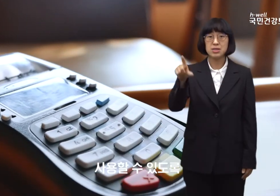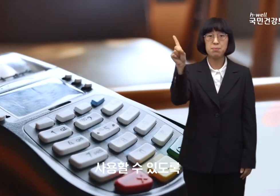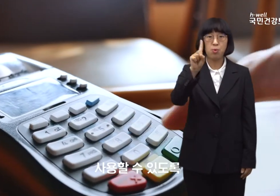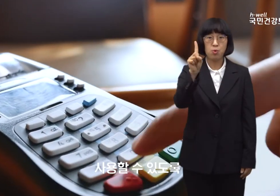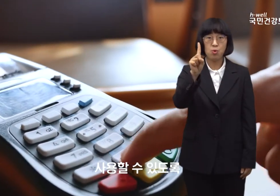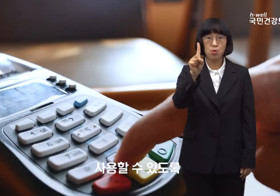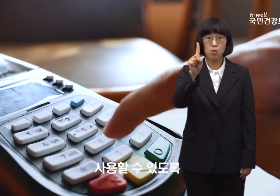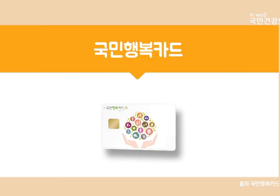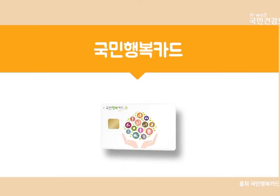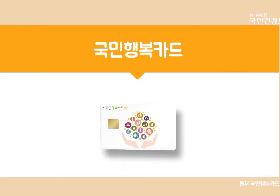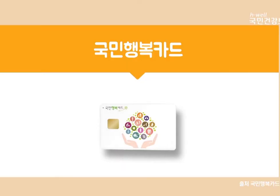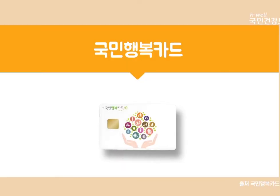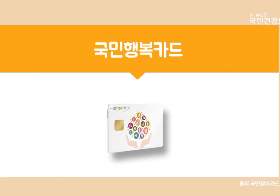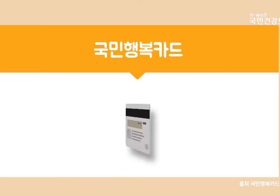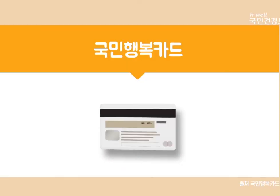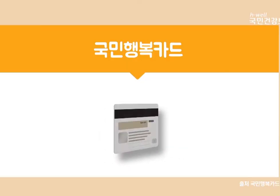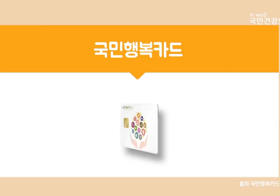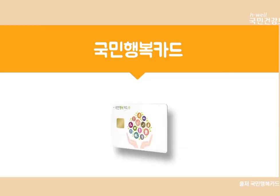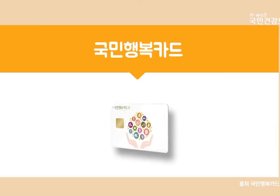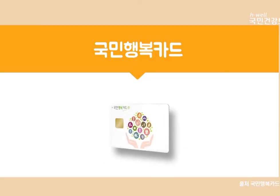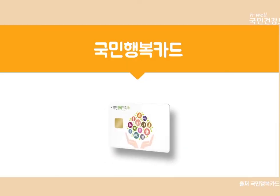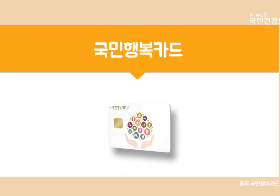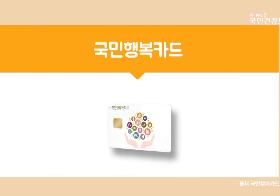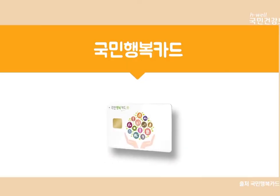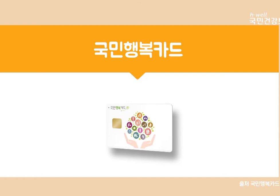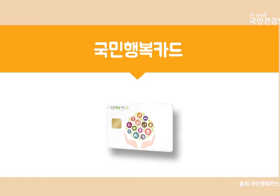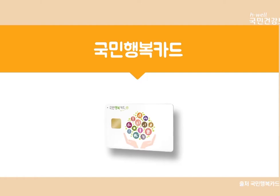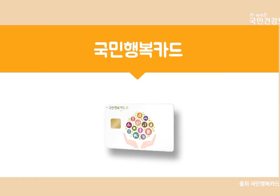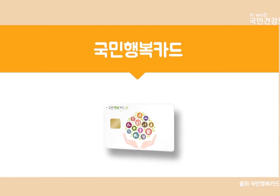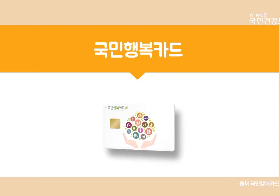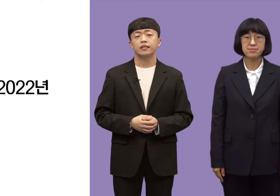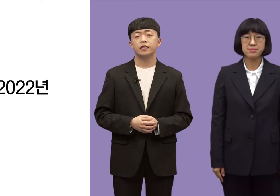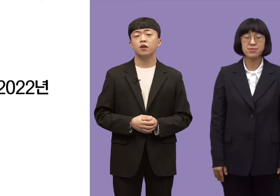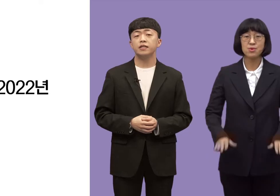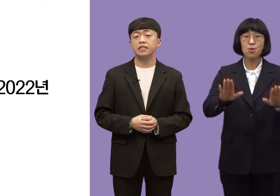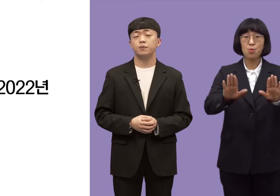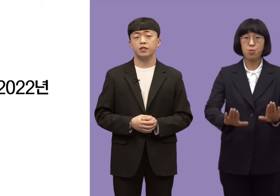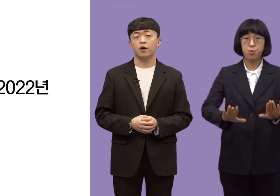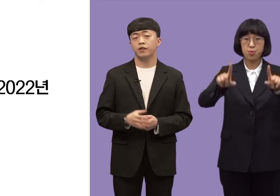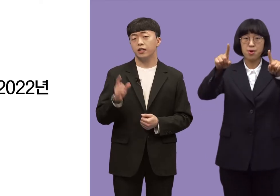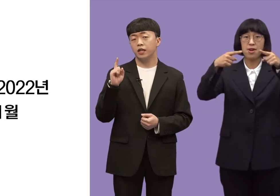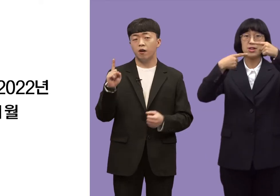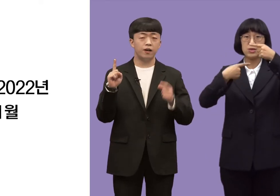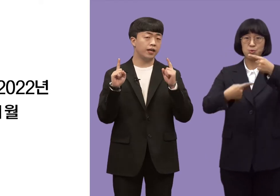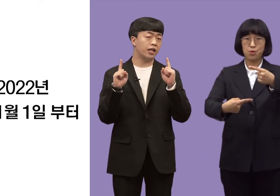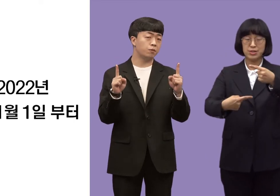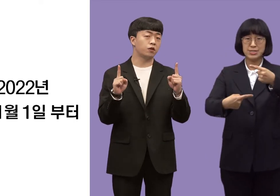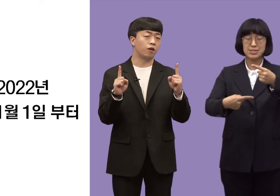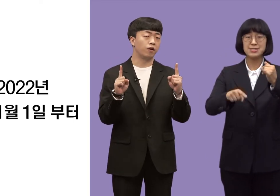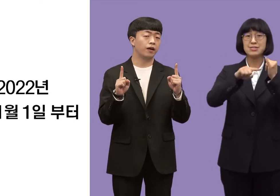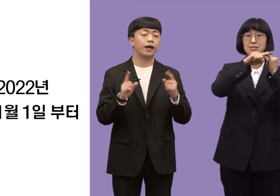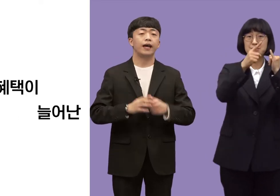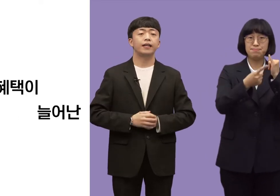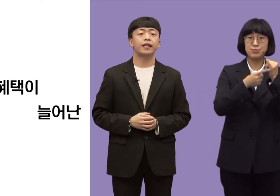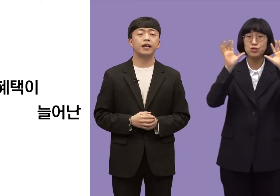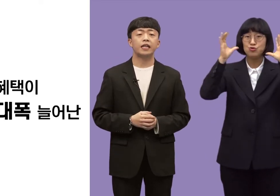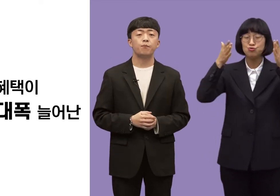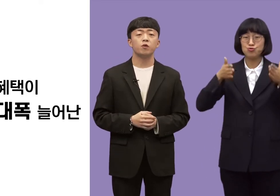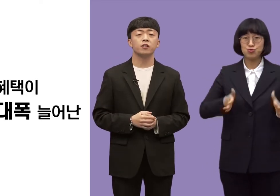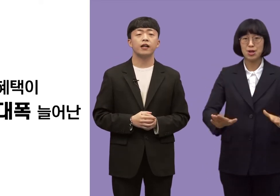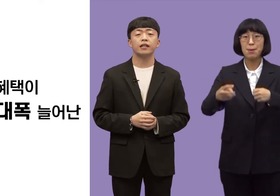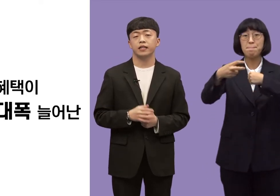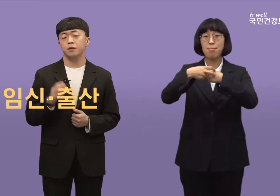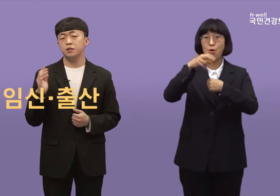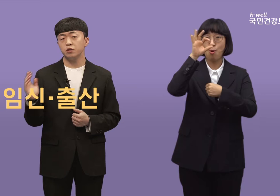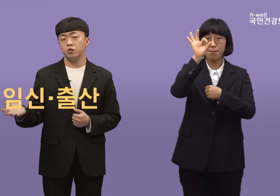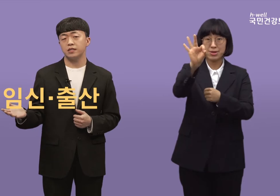사용할 수 있도록 국민행복카드라는 이용권을 제공해주는 제도인데요 2022년 1월 1일부터 혜택이